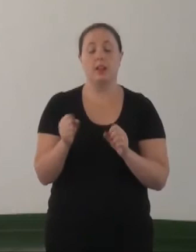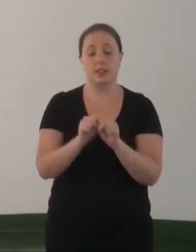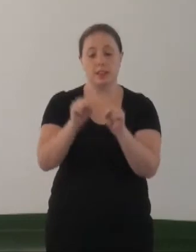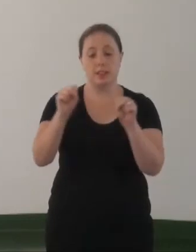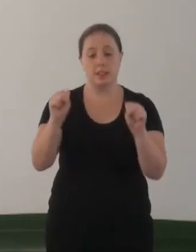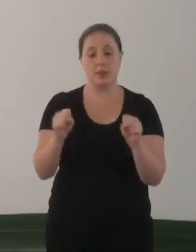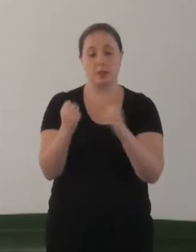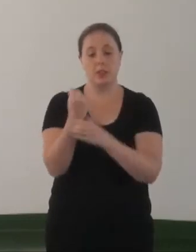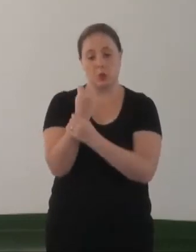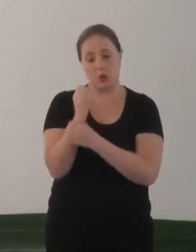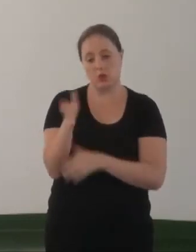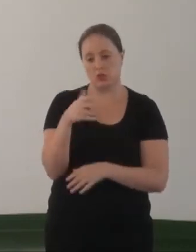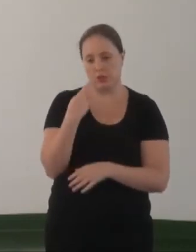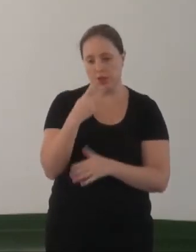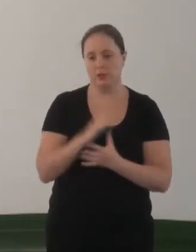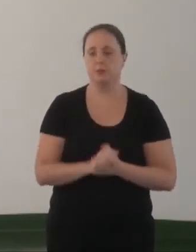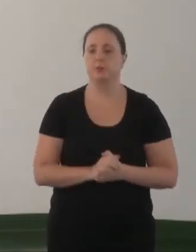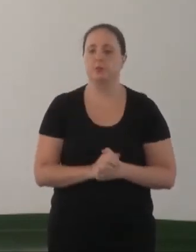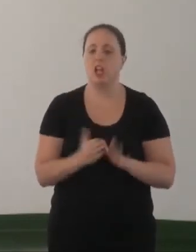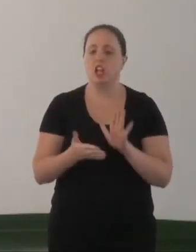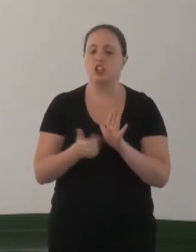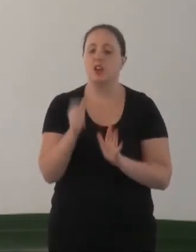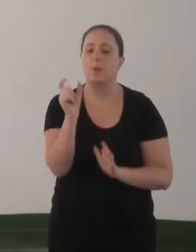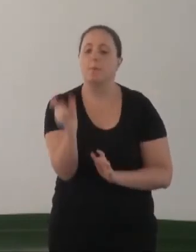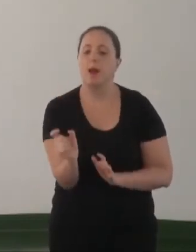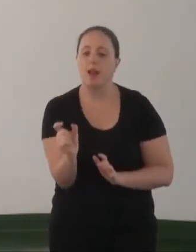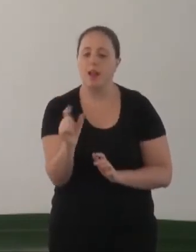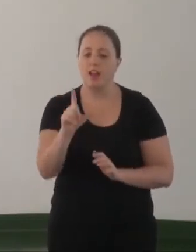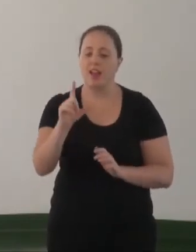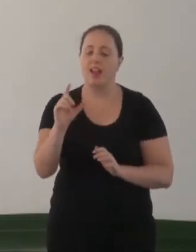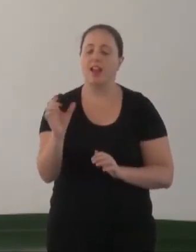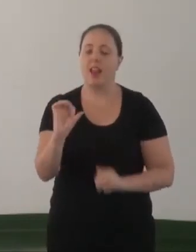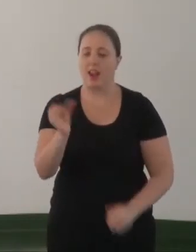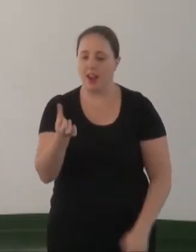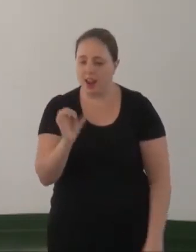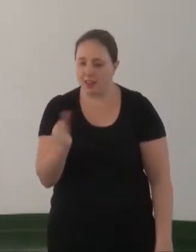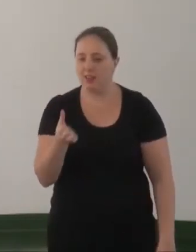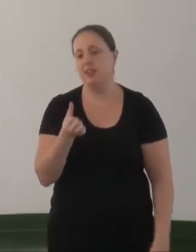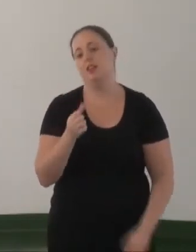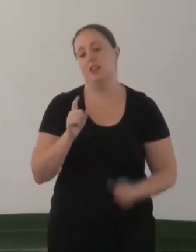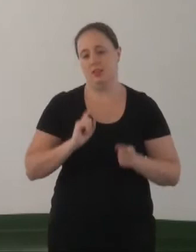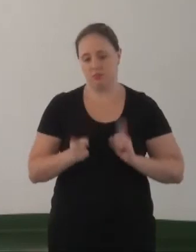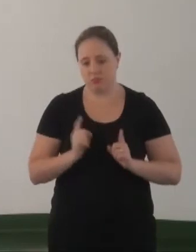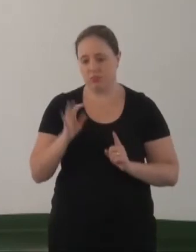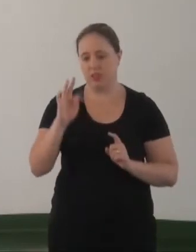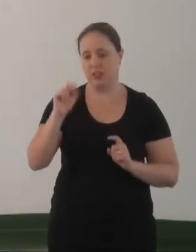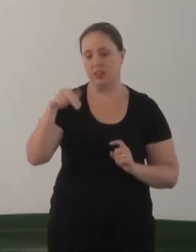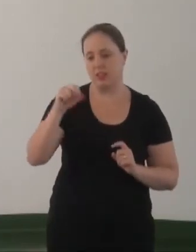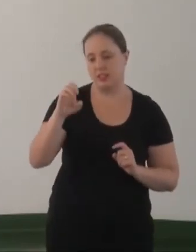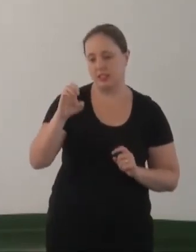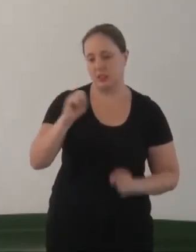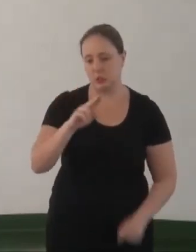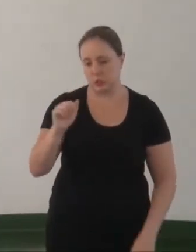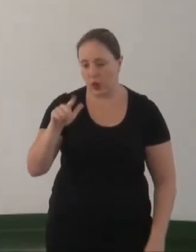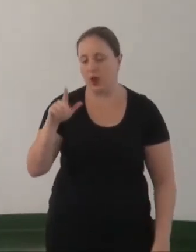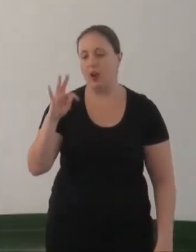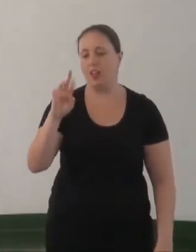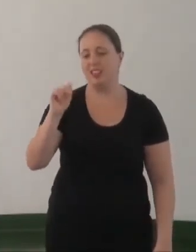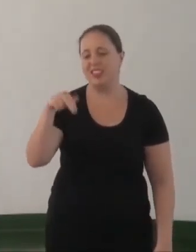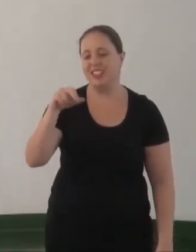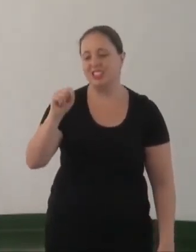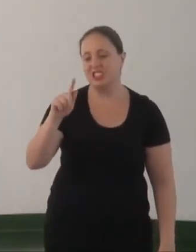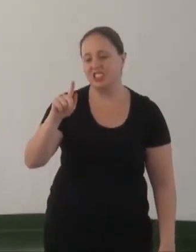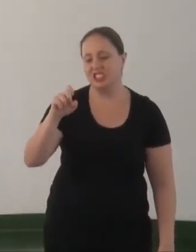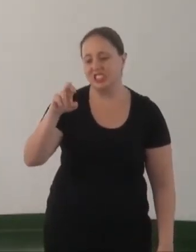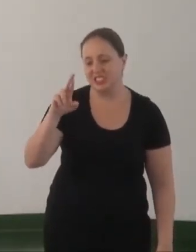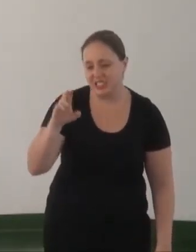tecnologia, já falamos, para retirar as palavras lésbica, gay, bissexual, travesti, transexual, homossexual e transgênero. Olha,